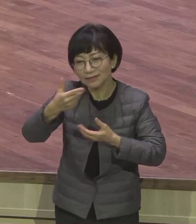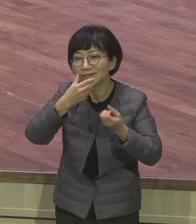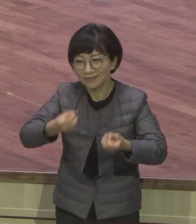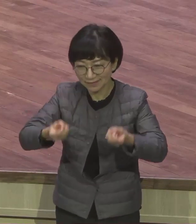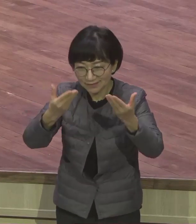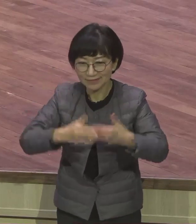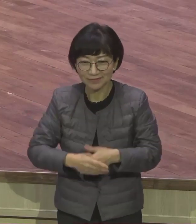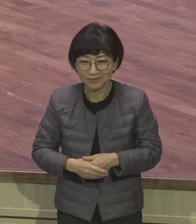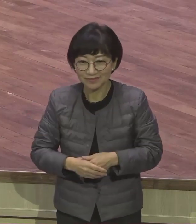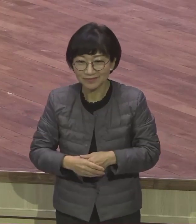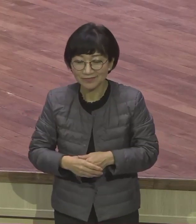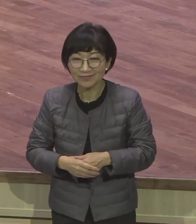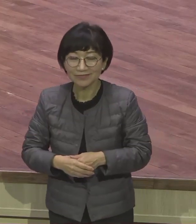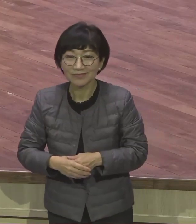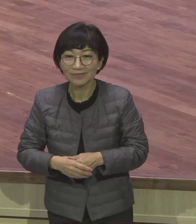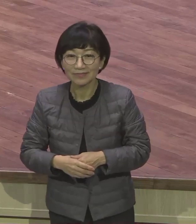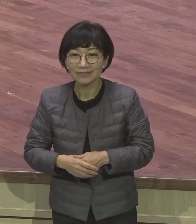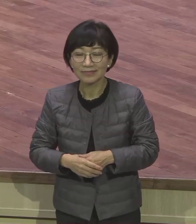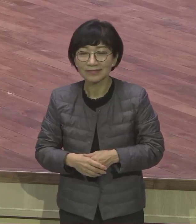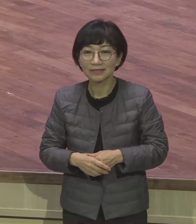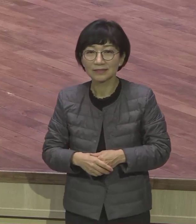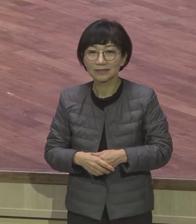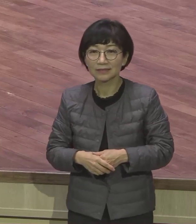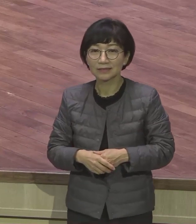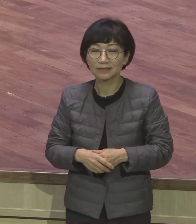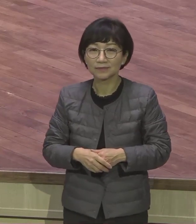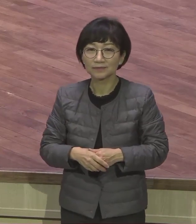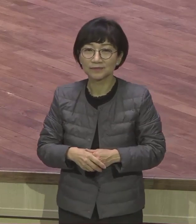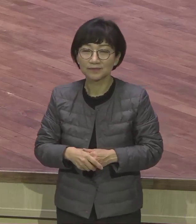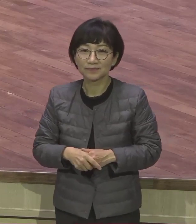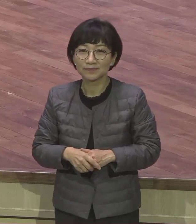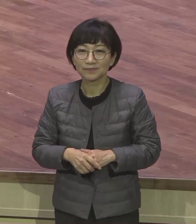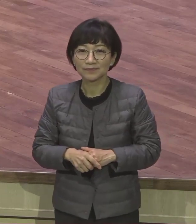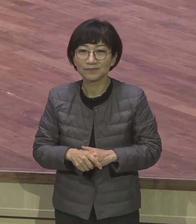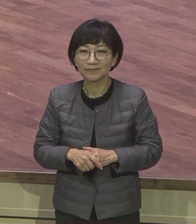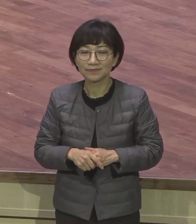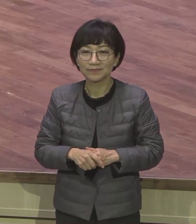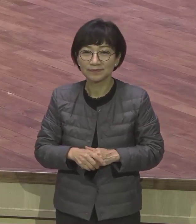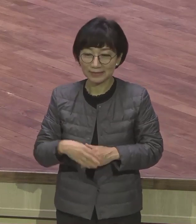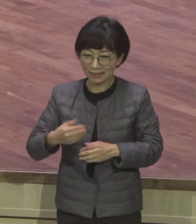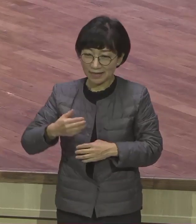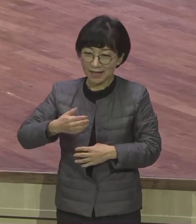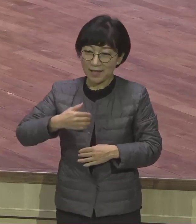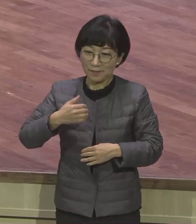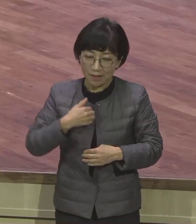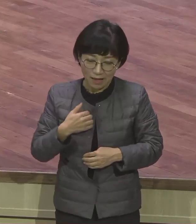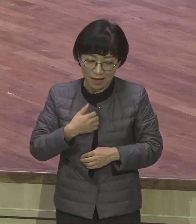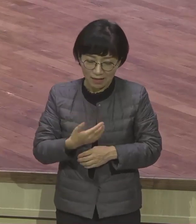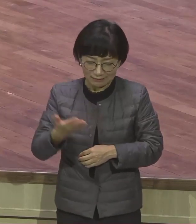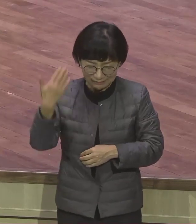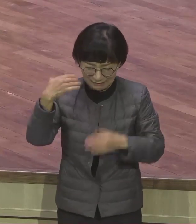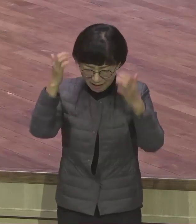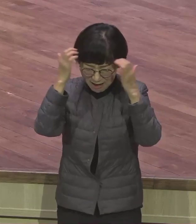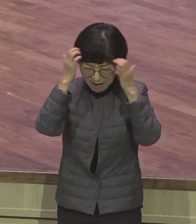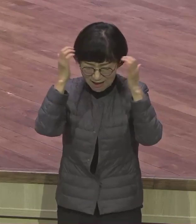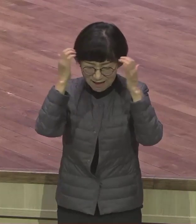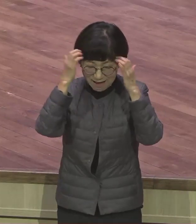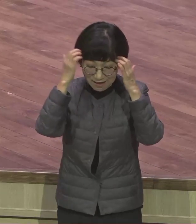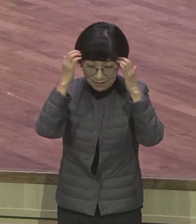제가 고생을 많이 해서 인생을 되돌아가고 싶지 않다. 그 말이 아니에요. 나는 그 과정을